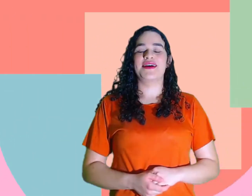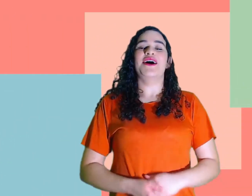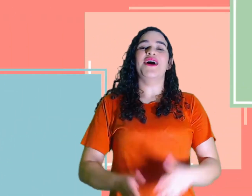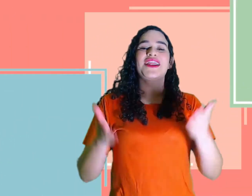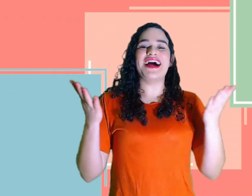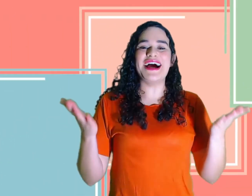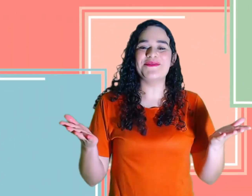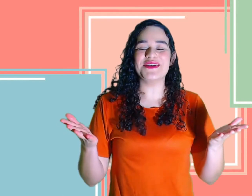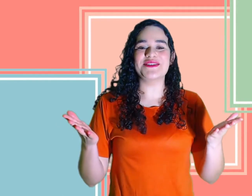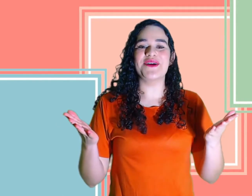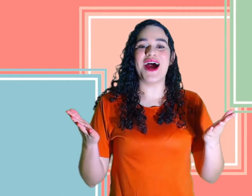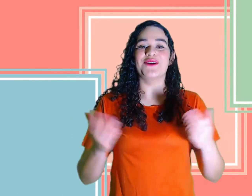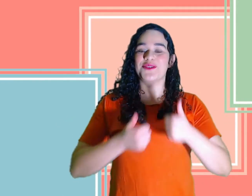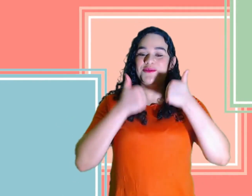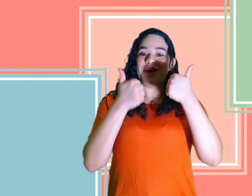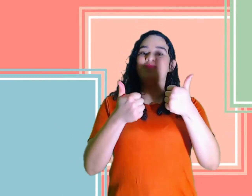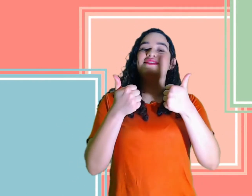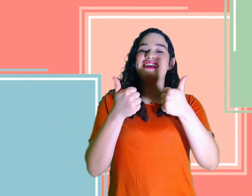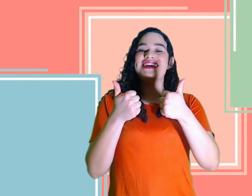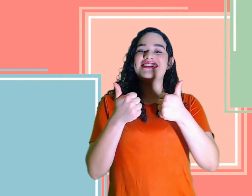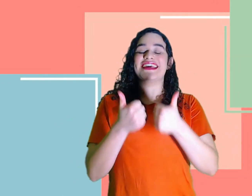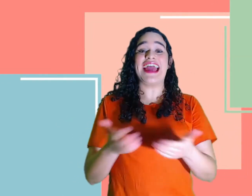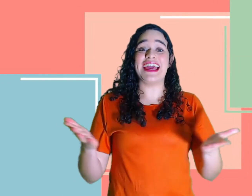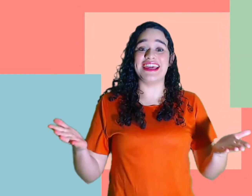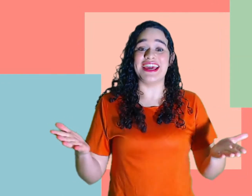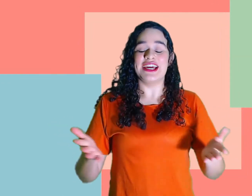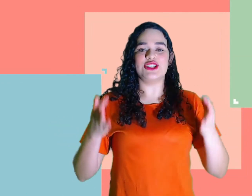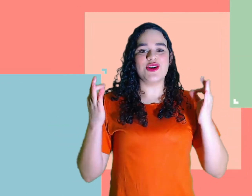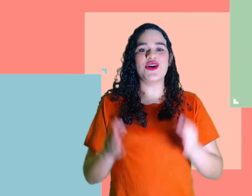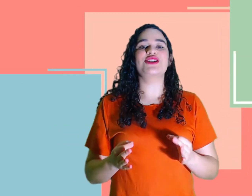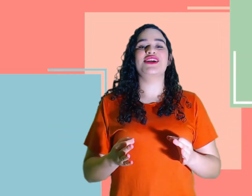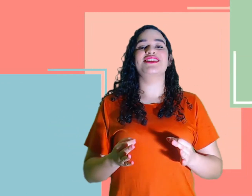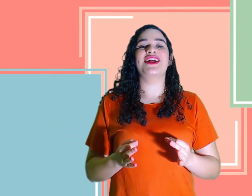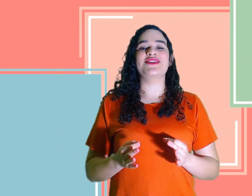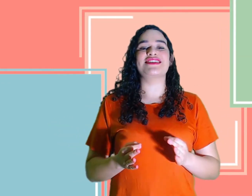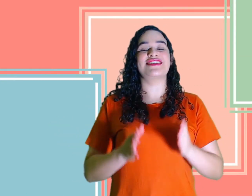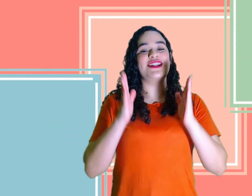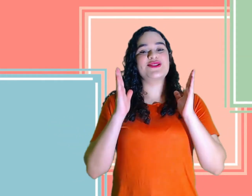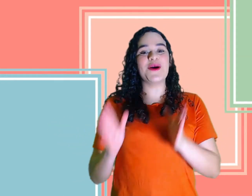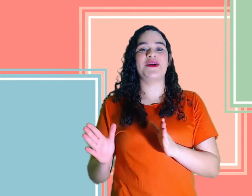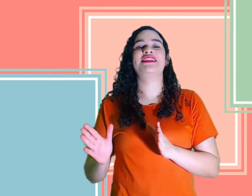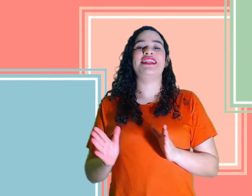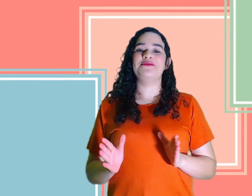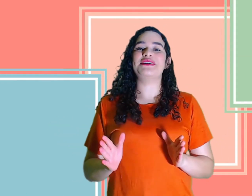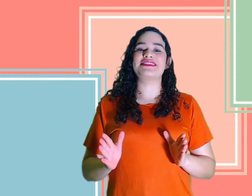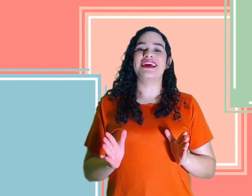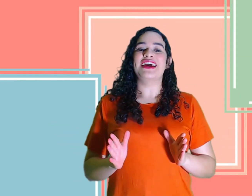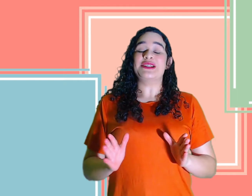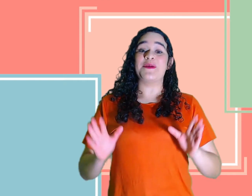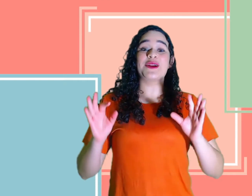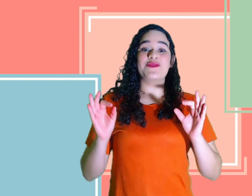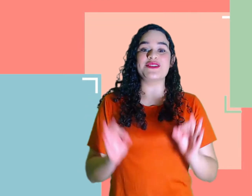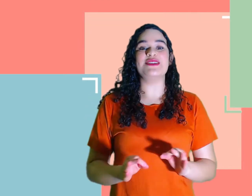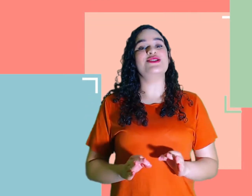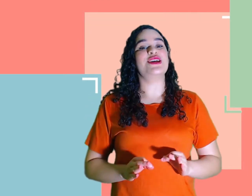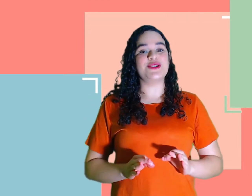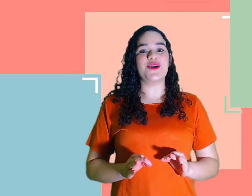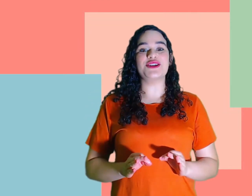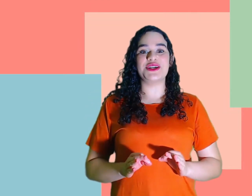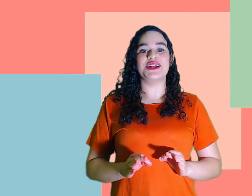Olá pessoal, tudo bem com vocês? E aí, estão gostando da nossa série Somente Libras? Espero que vocês estejam gostando,